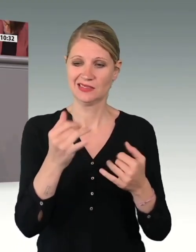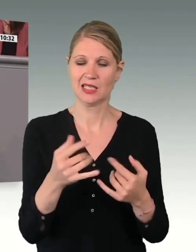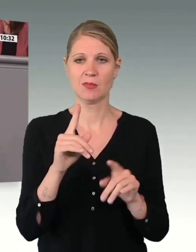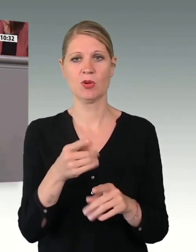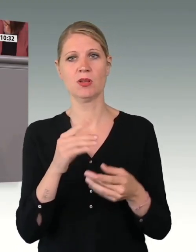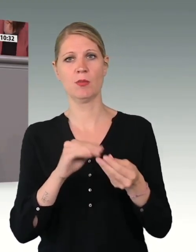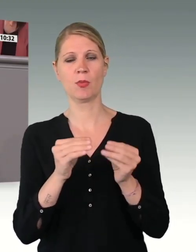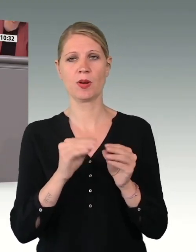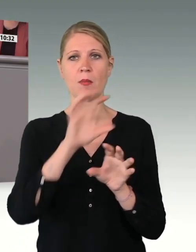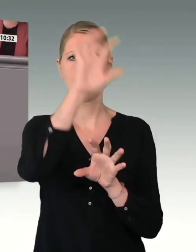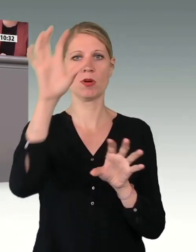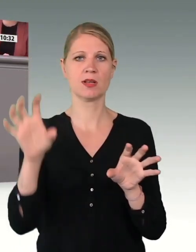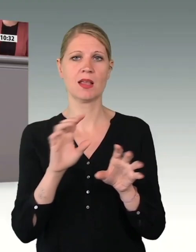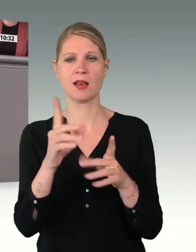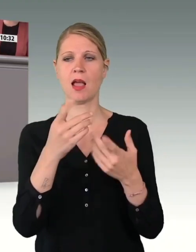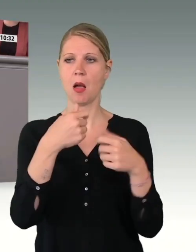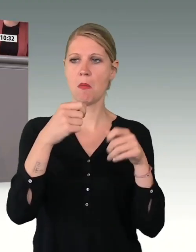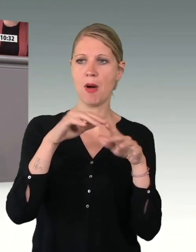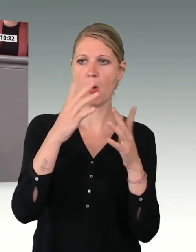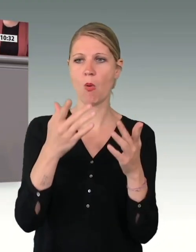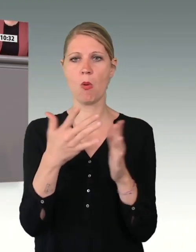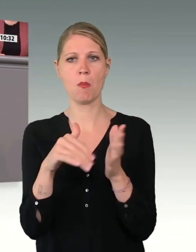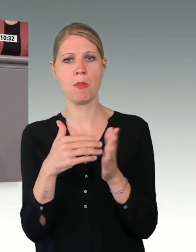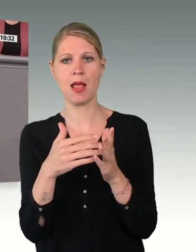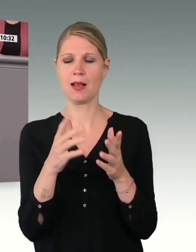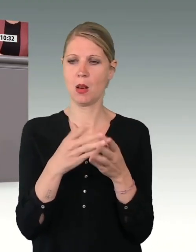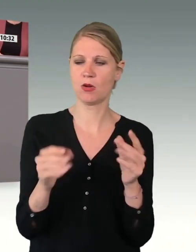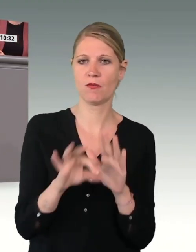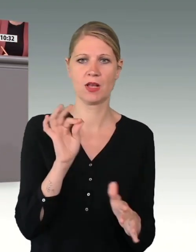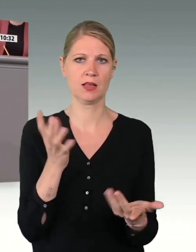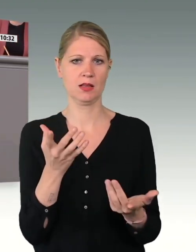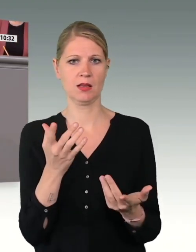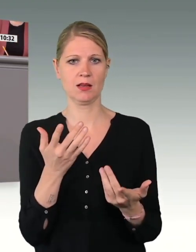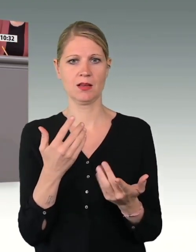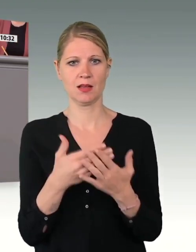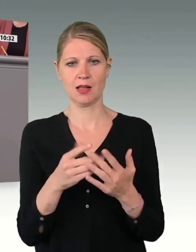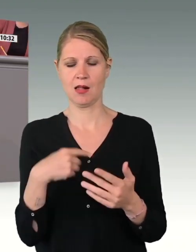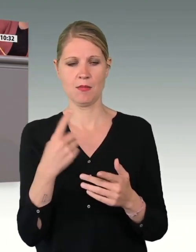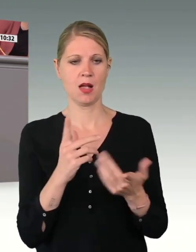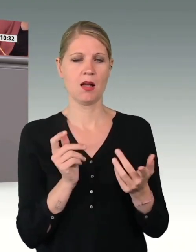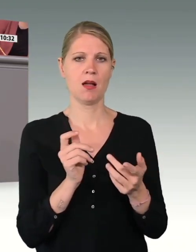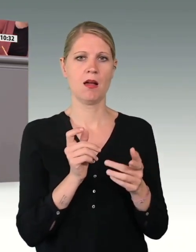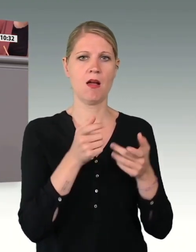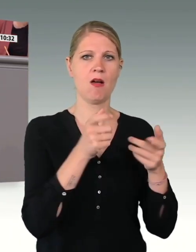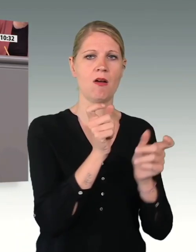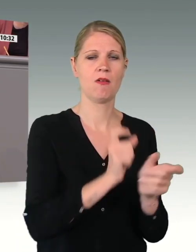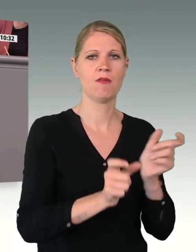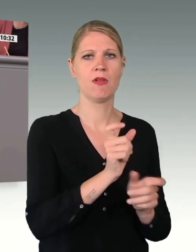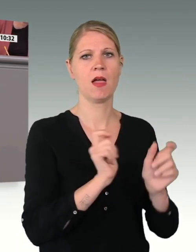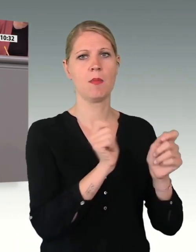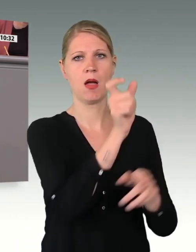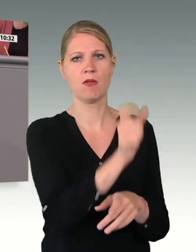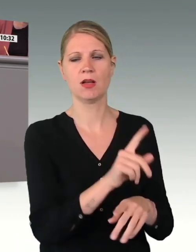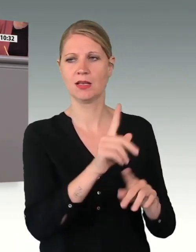der Bundesländer zu lösen. Die Wehrbeauftragte hat hierzu einen Appell an die Ministerpräsidentinnen und Ministerpräsidenten der